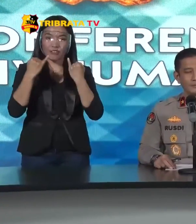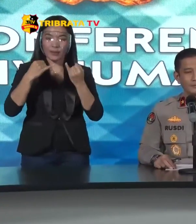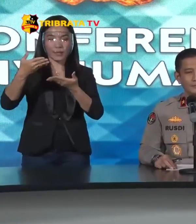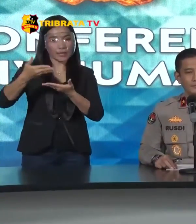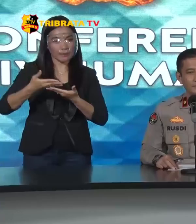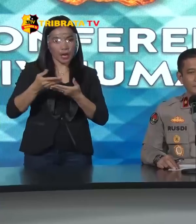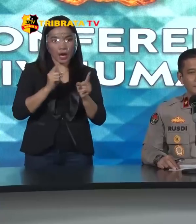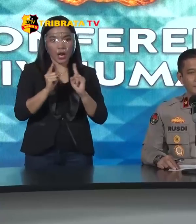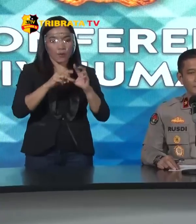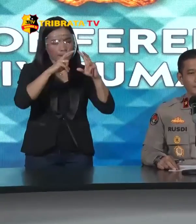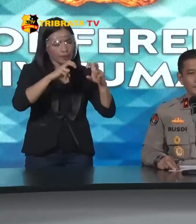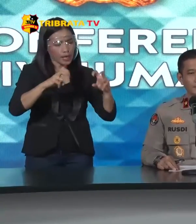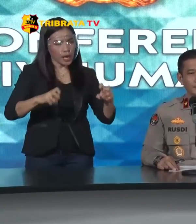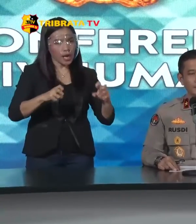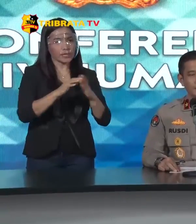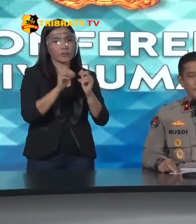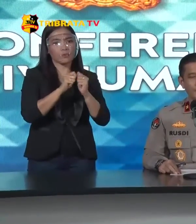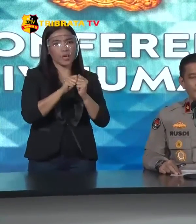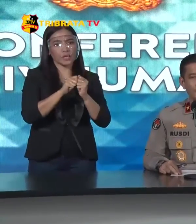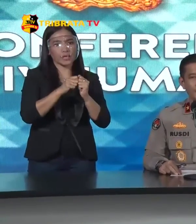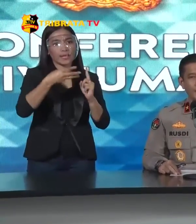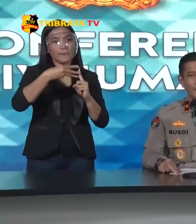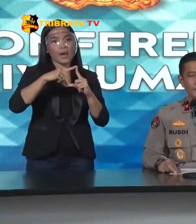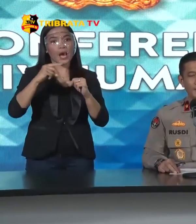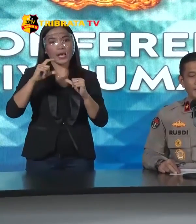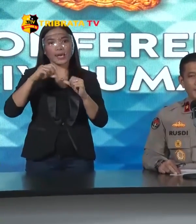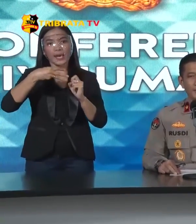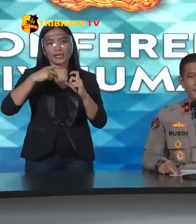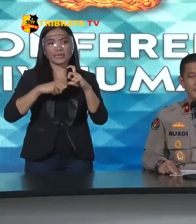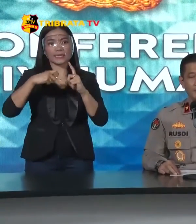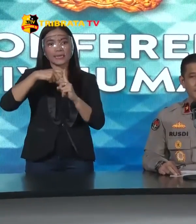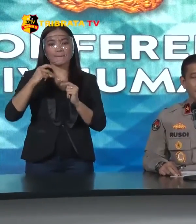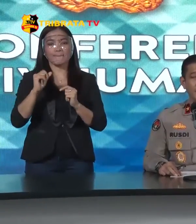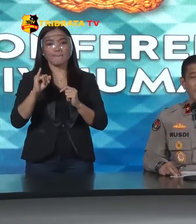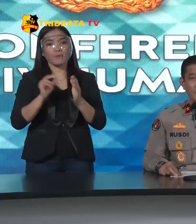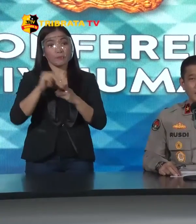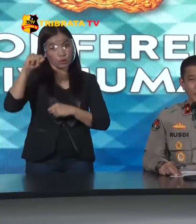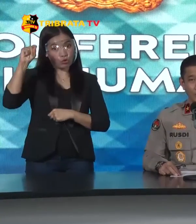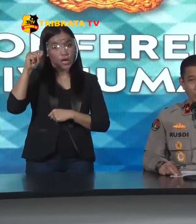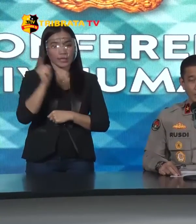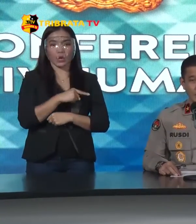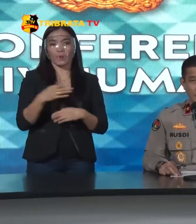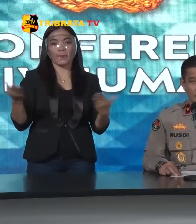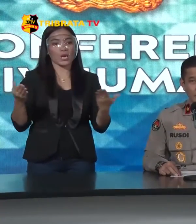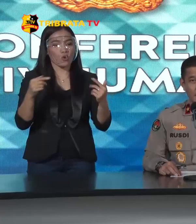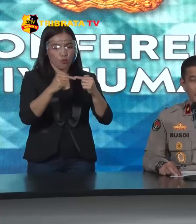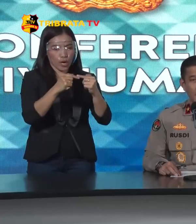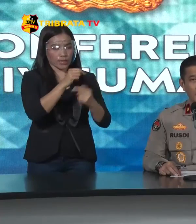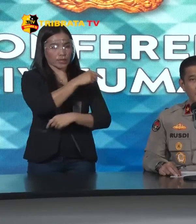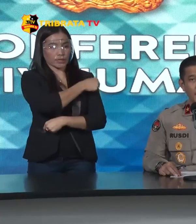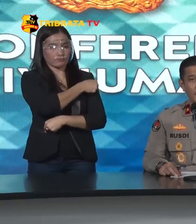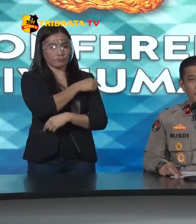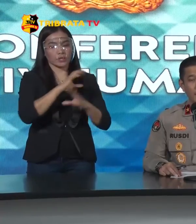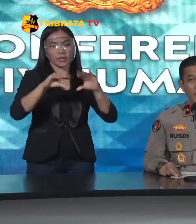Bahwa Pemeriksaan akan dilakukan Di Barreskrim Apakah benar Demikian Mau diinfonnya Jadi hubungan kerjasama